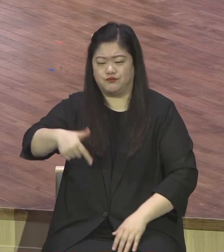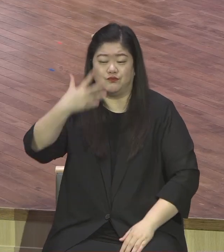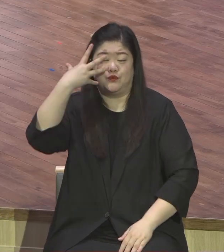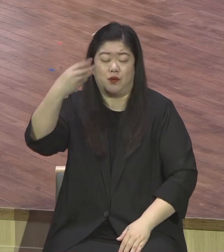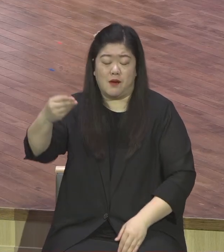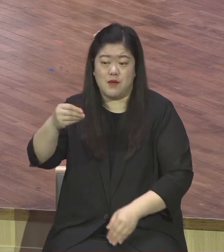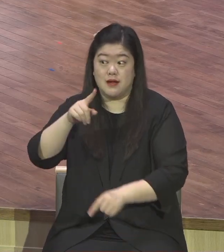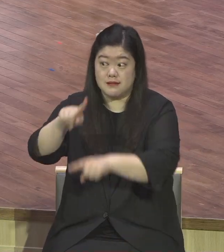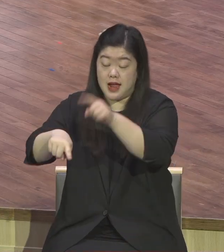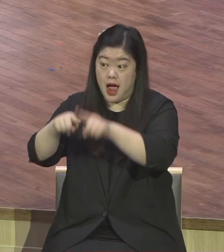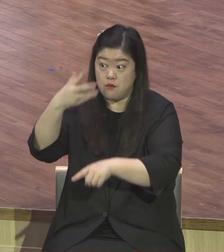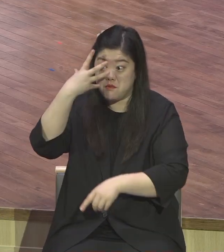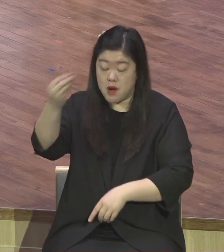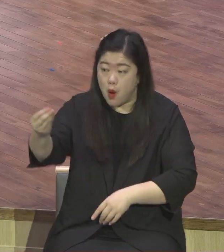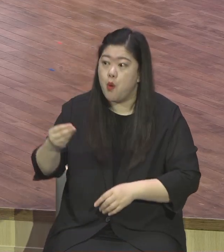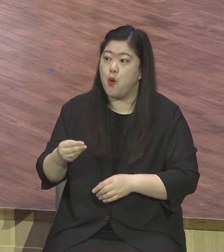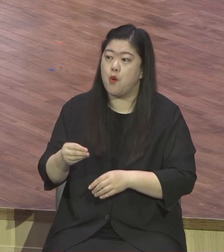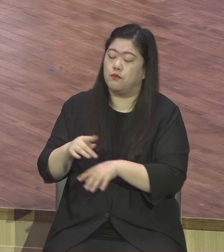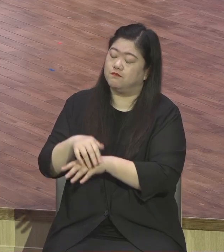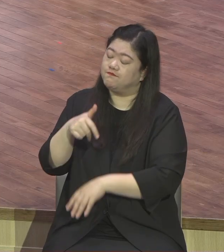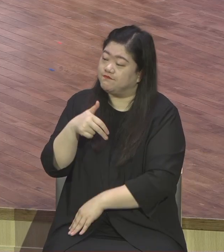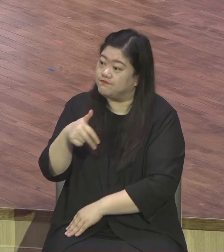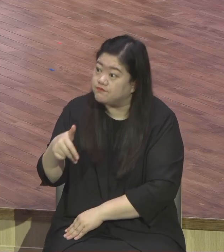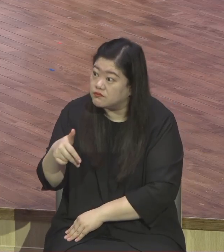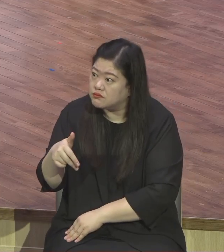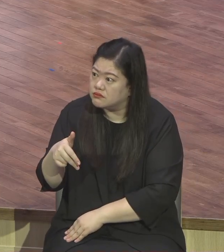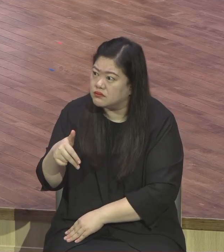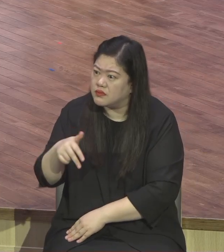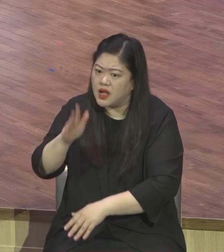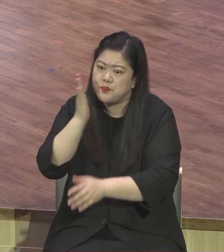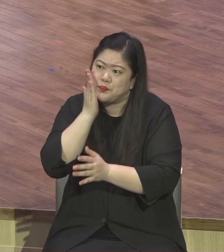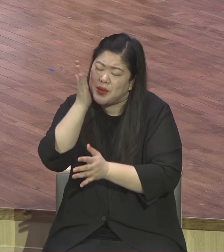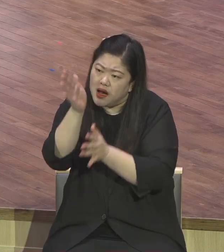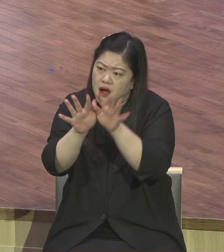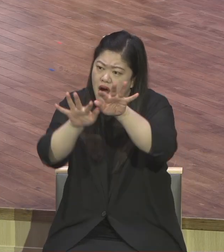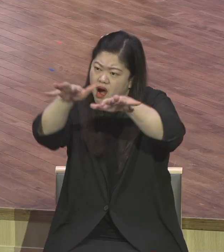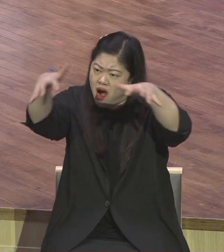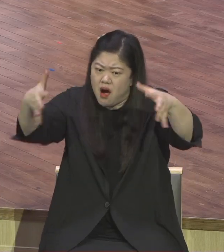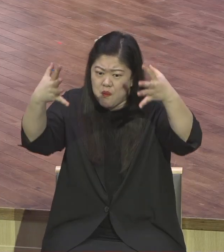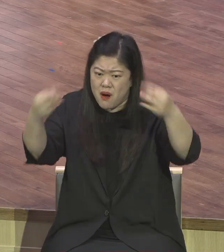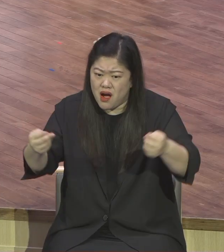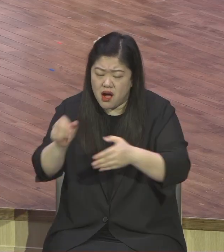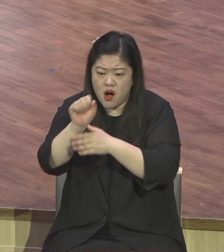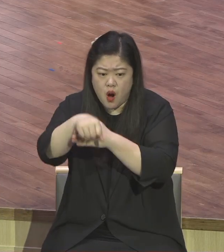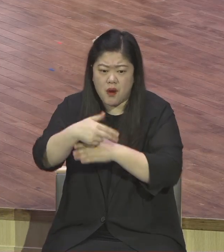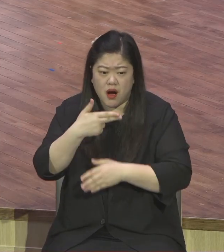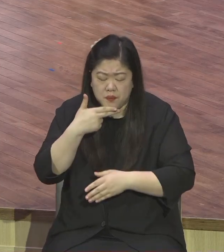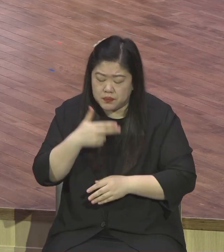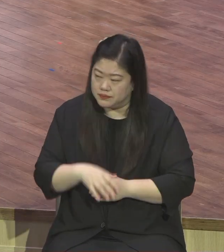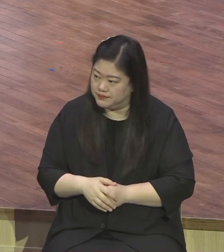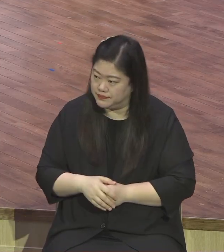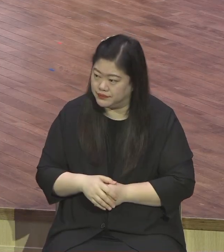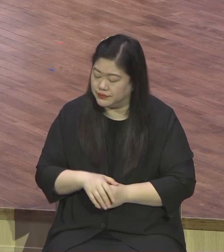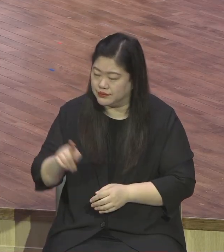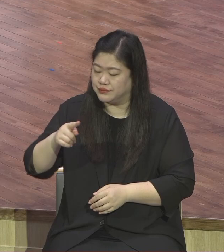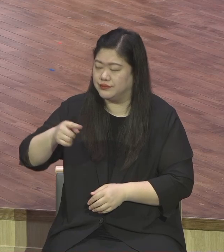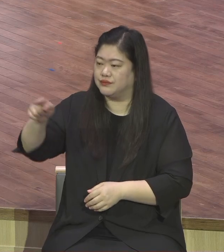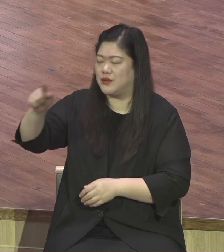잎사귀 밖에 아무것도 찾지 못하시고 나무에게 이러시되 이제부터 영원토록 너가 열매를